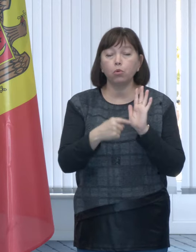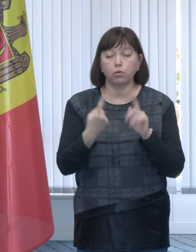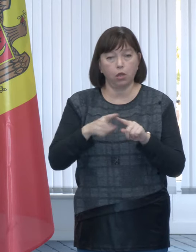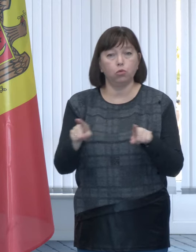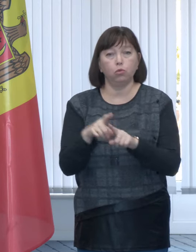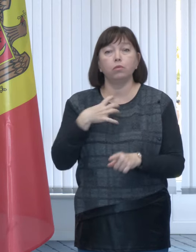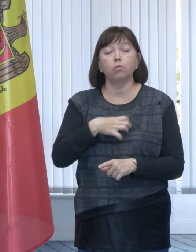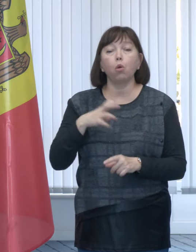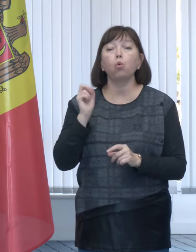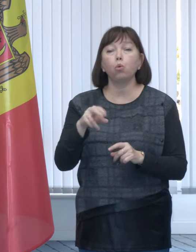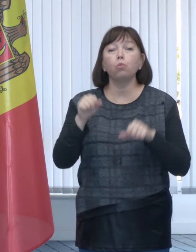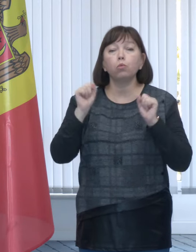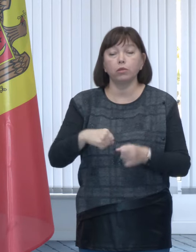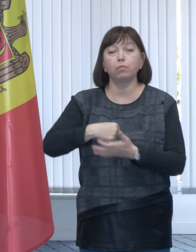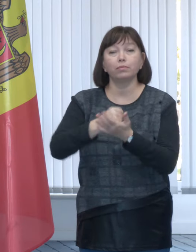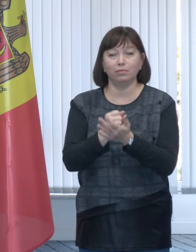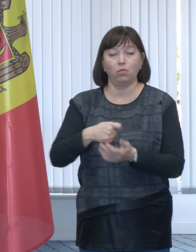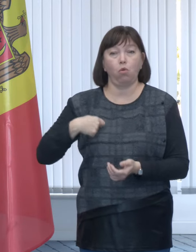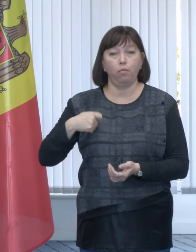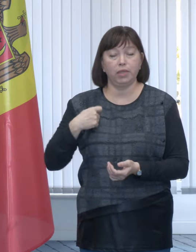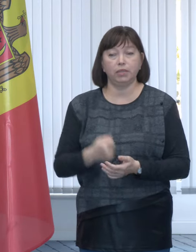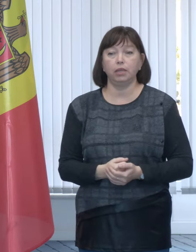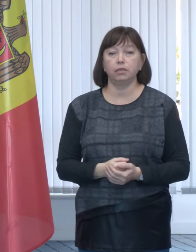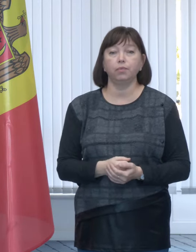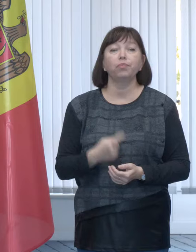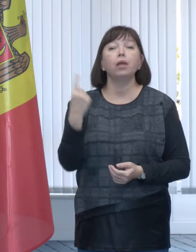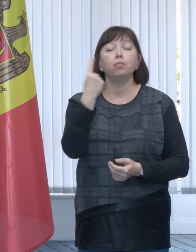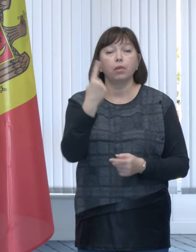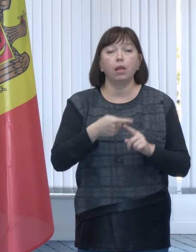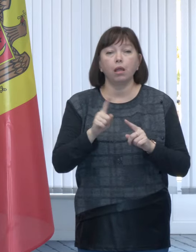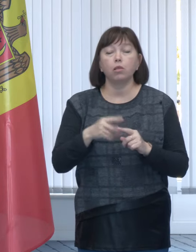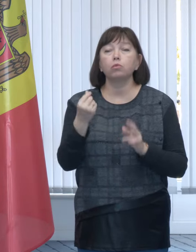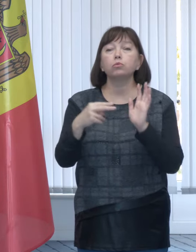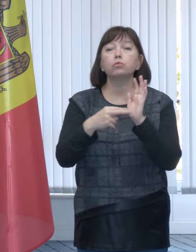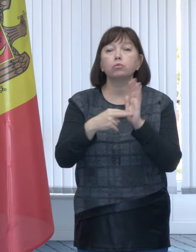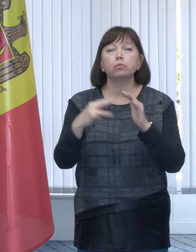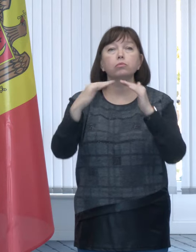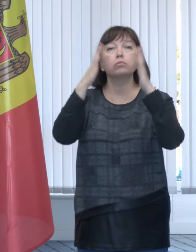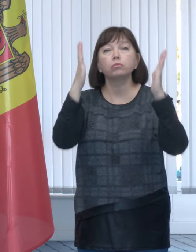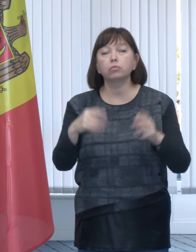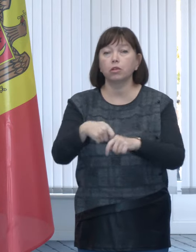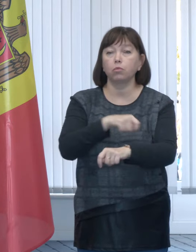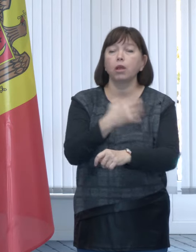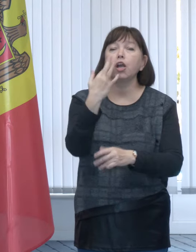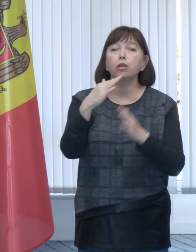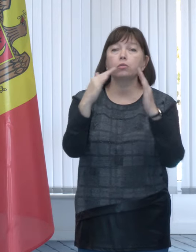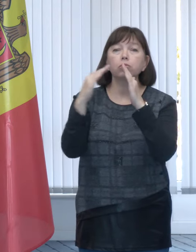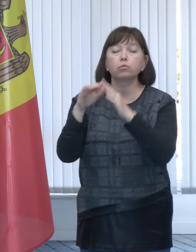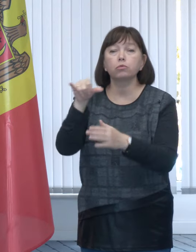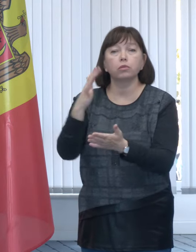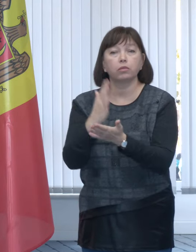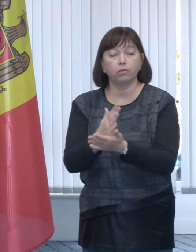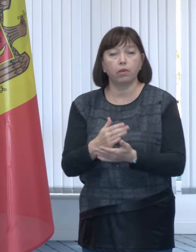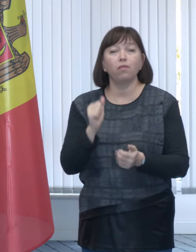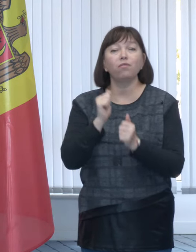importanti când se stabilește compensația unul este valoarea proprietăților. Deci câte proprietăți deține